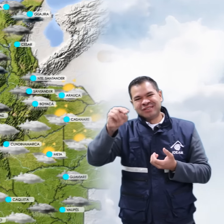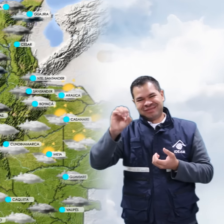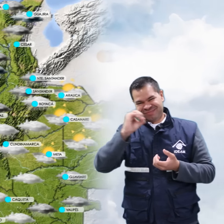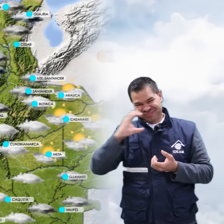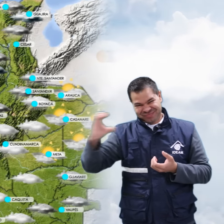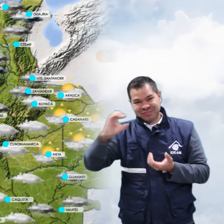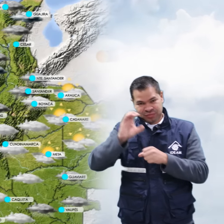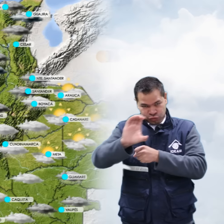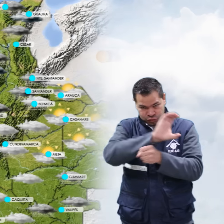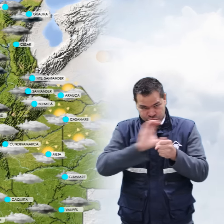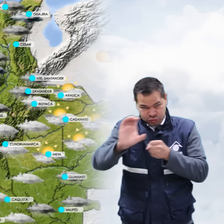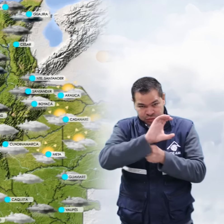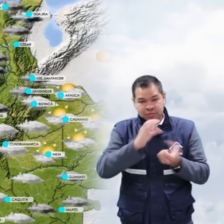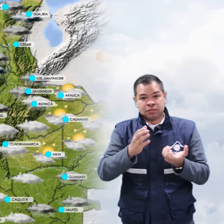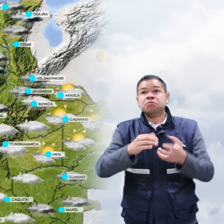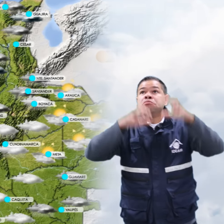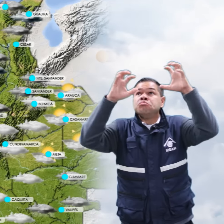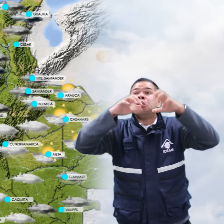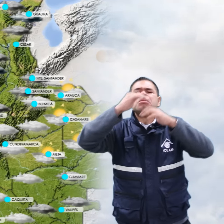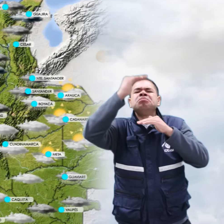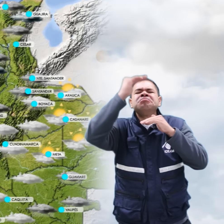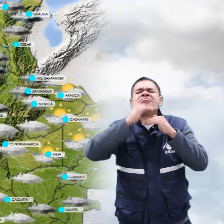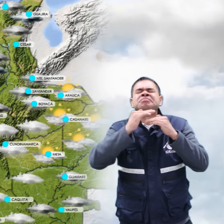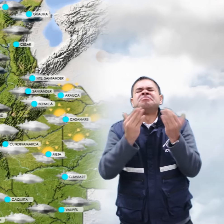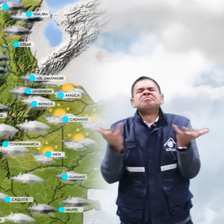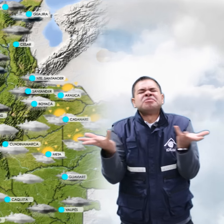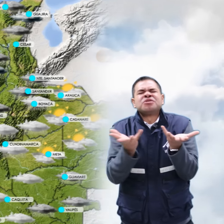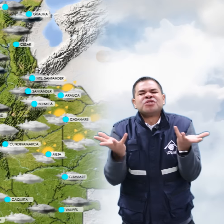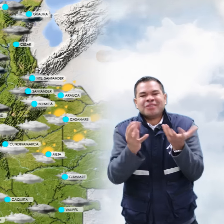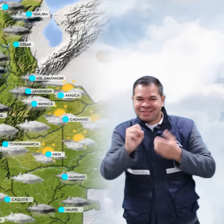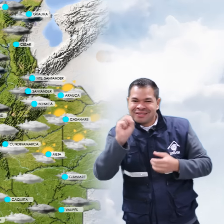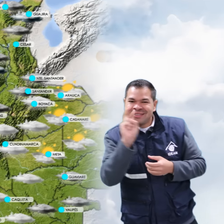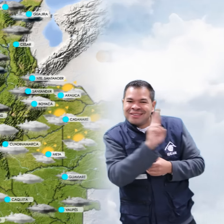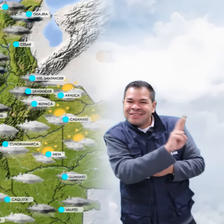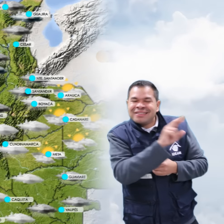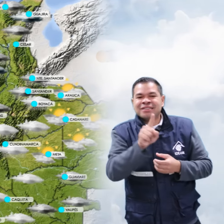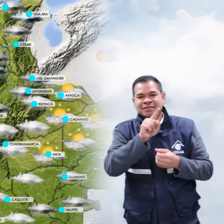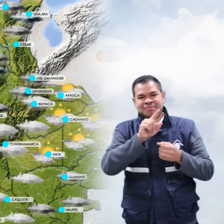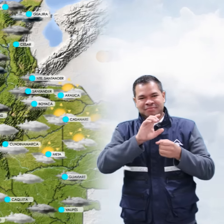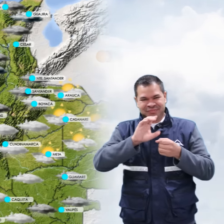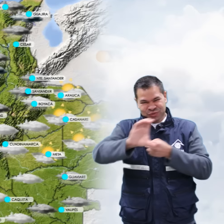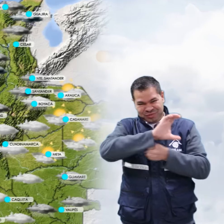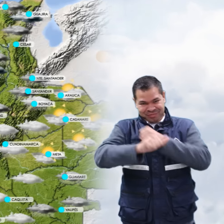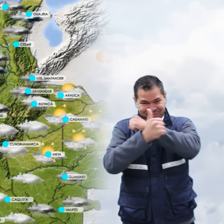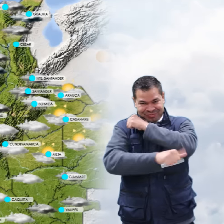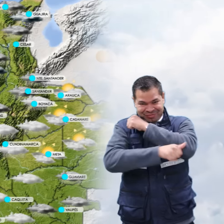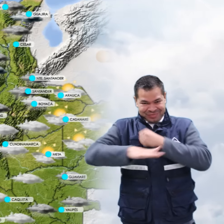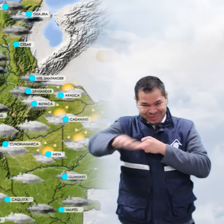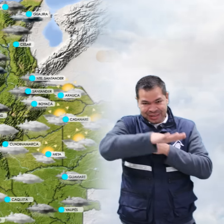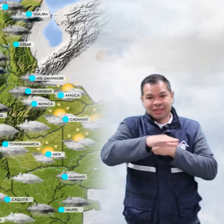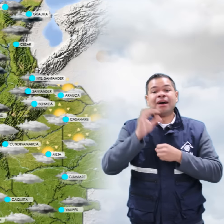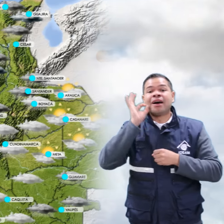Cundinamarca y lluvias de menor intensidad hacia la parte oriental del altiplano cundioviacense, Eje